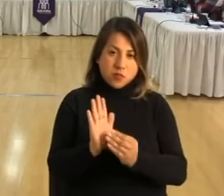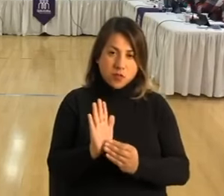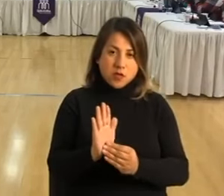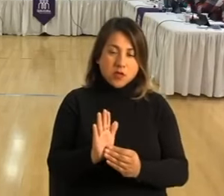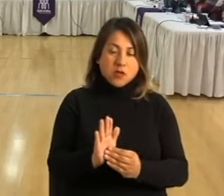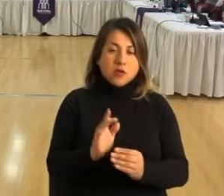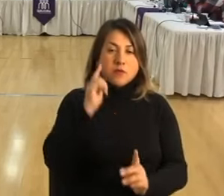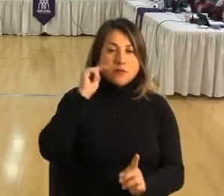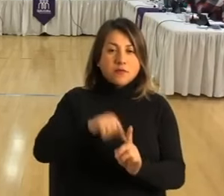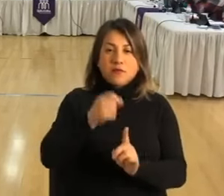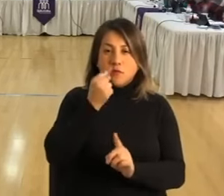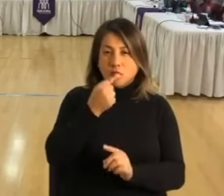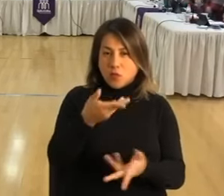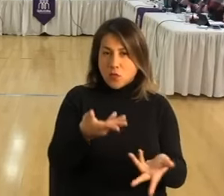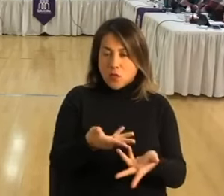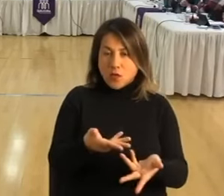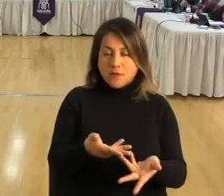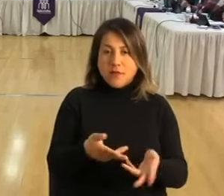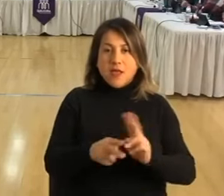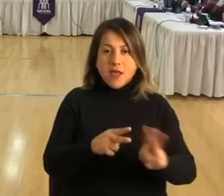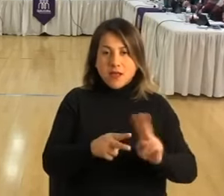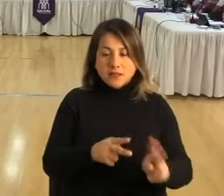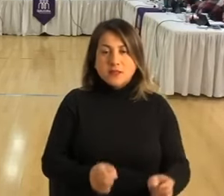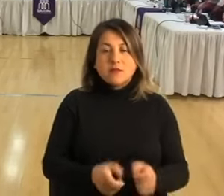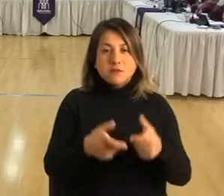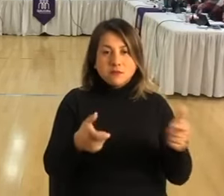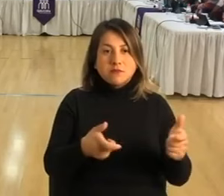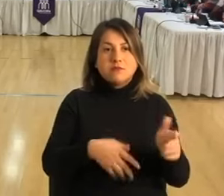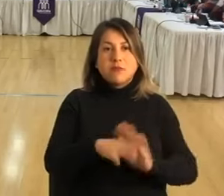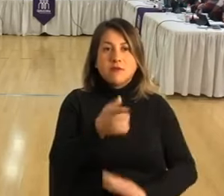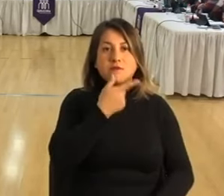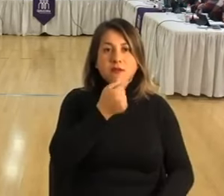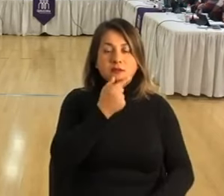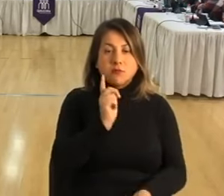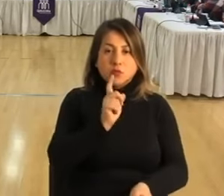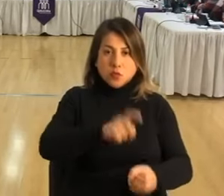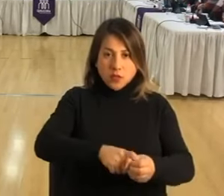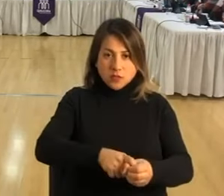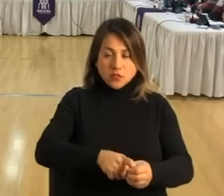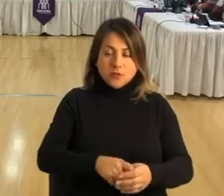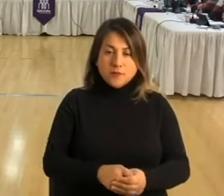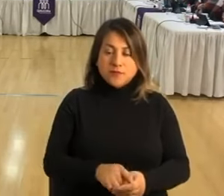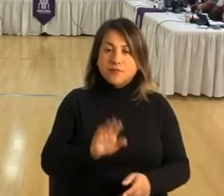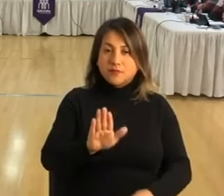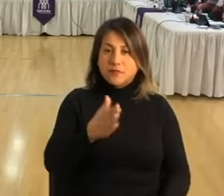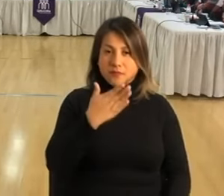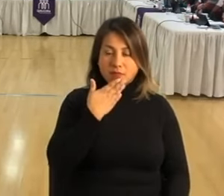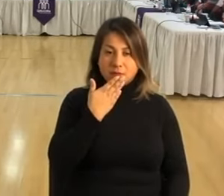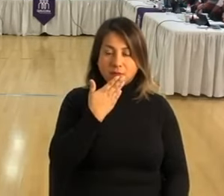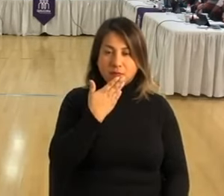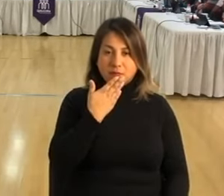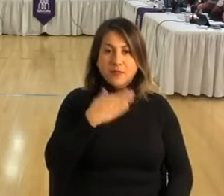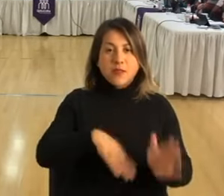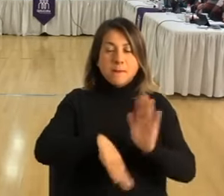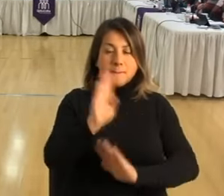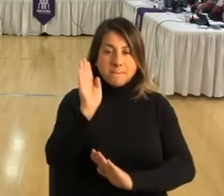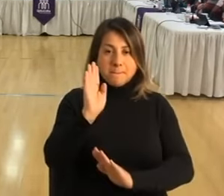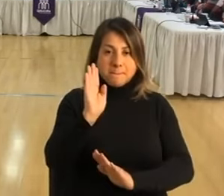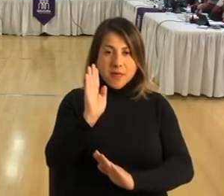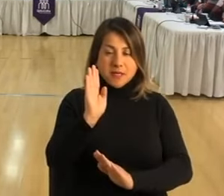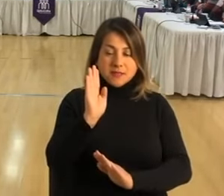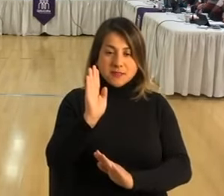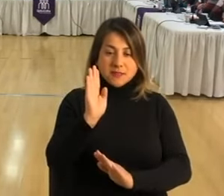hacer más fácil la postulación, pero también que tenga mayor